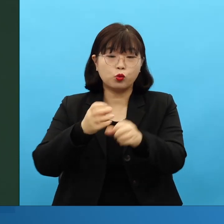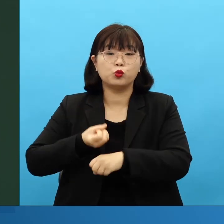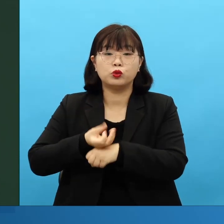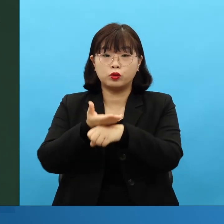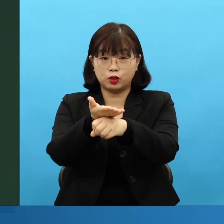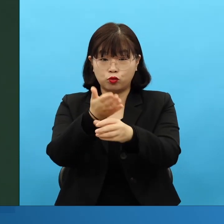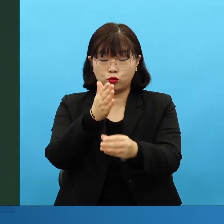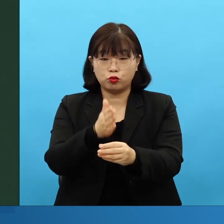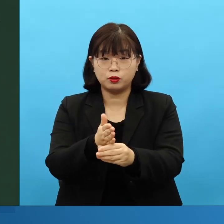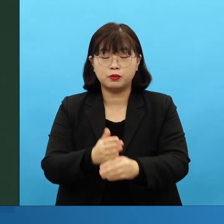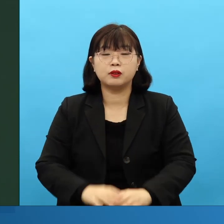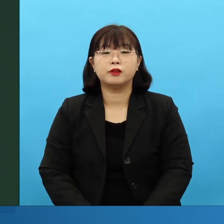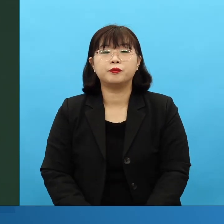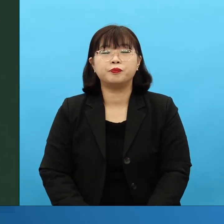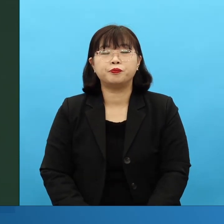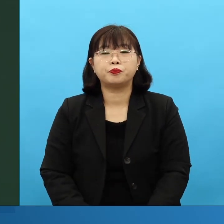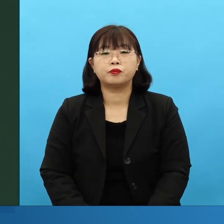우리가 어떤 응답을 받아야 될까요?